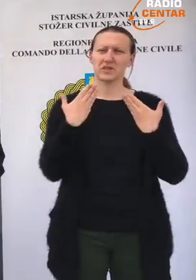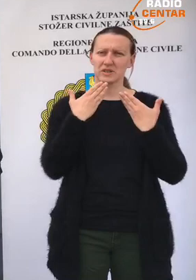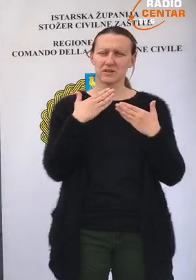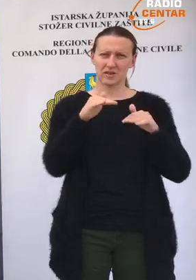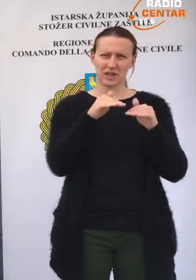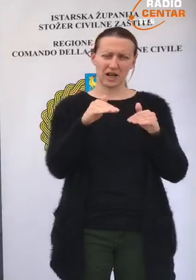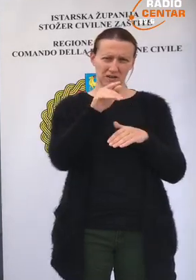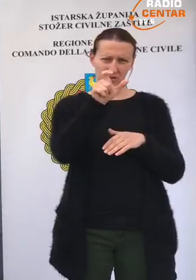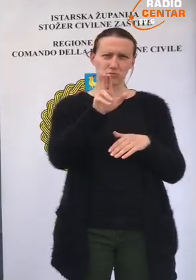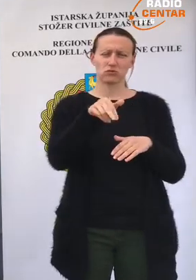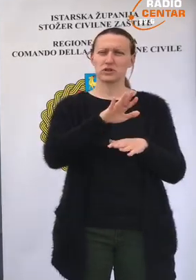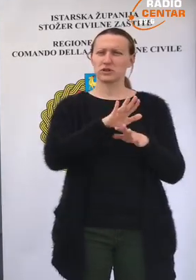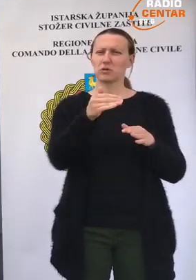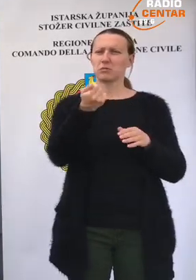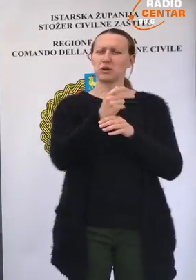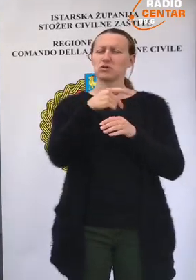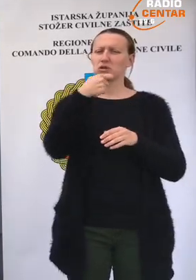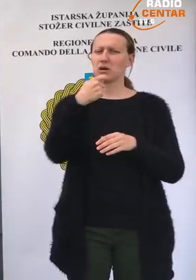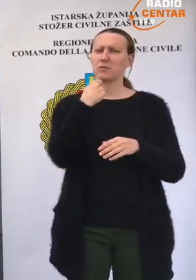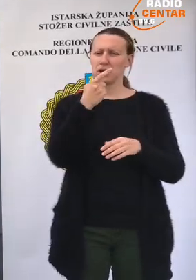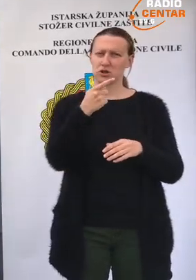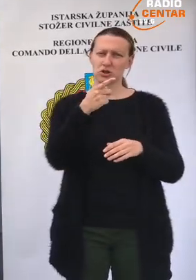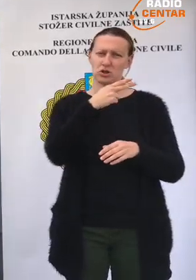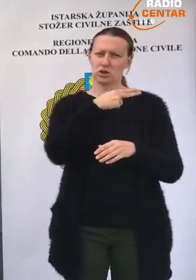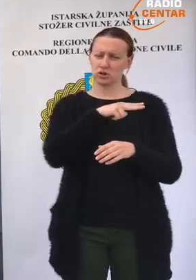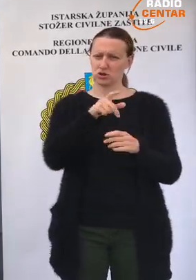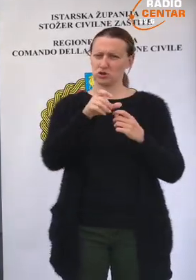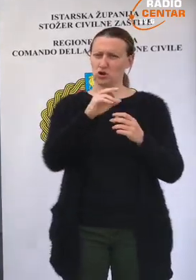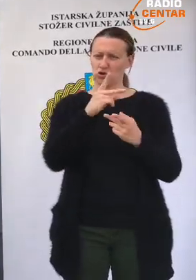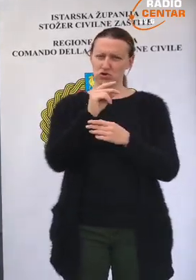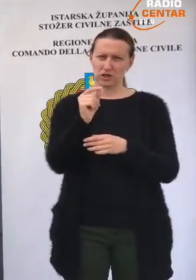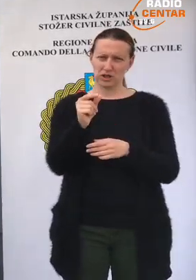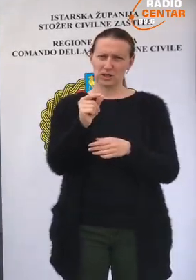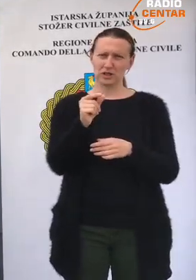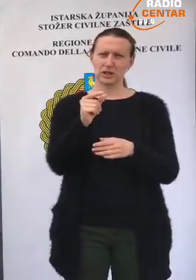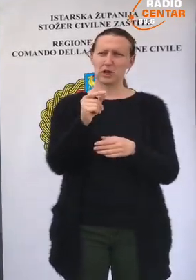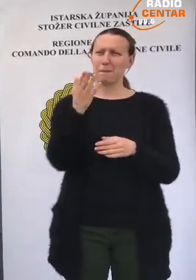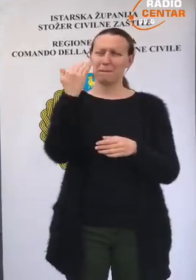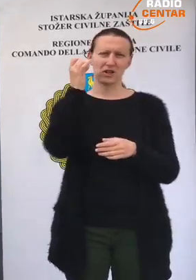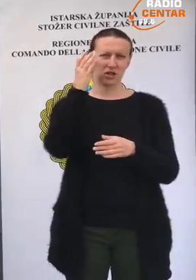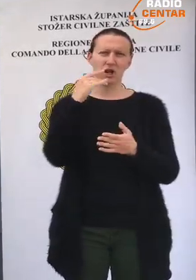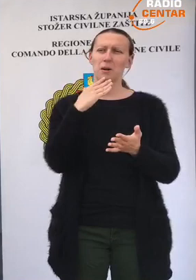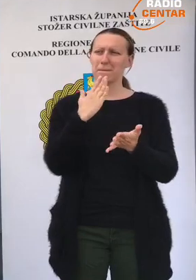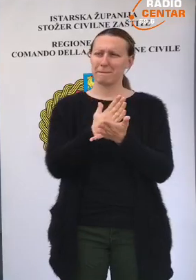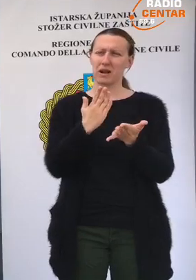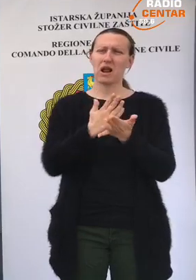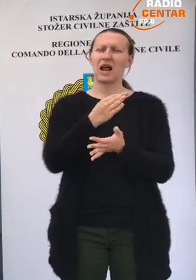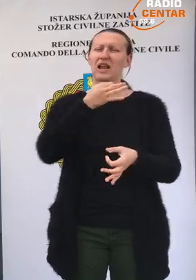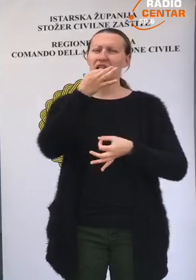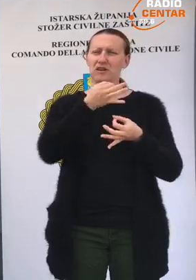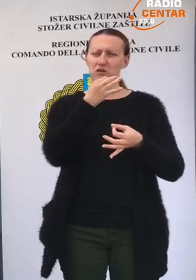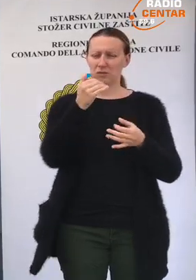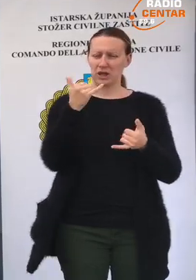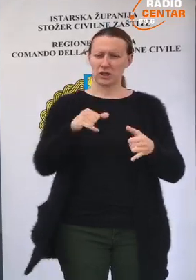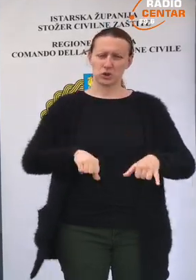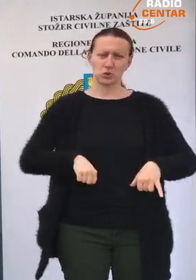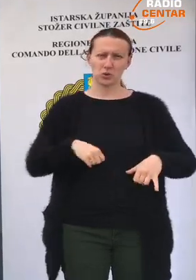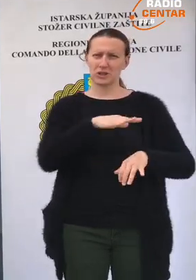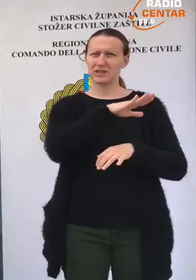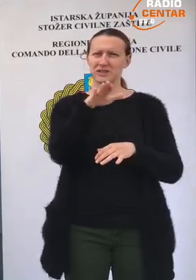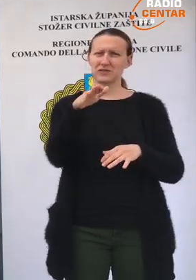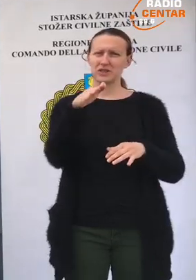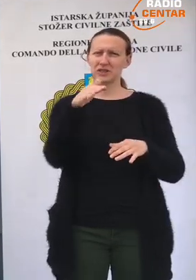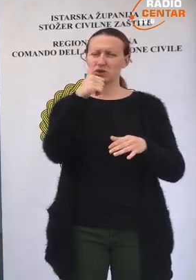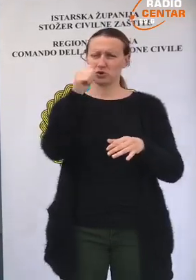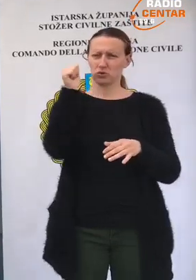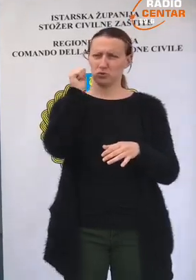Zahvaljujem ravnateljici, možete samo prinašta da mi riječ načelniku stožera, priješnjih dana je bila, ali informacija, evo, jutro, znači svi